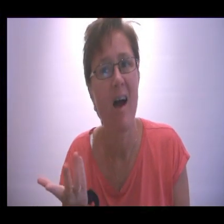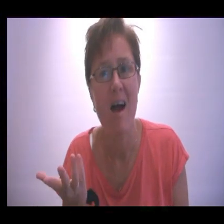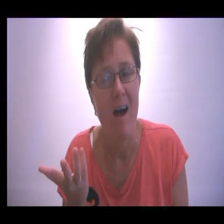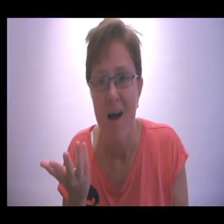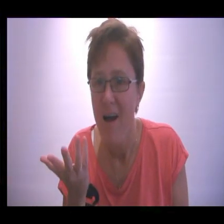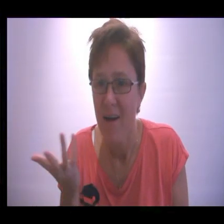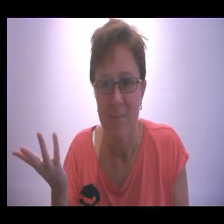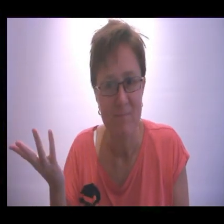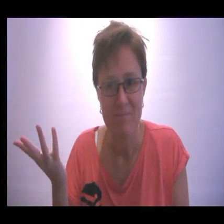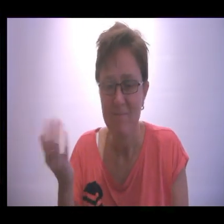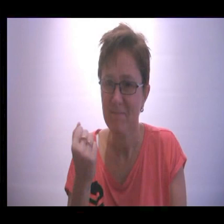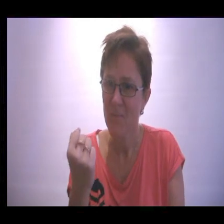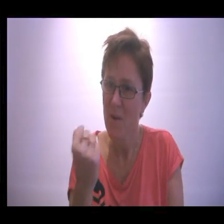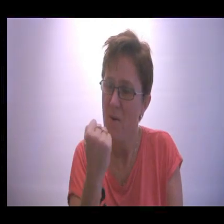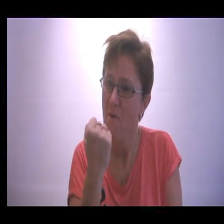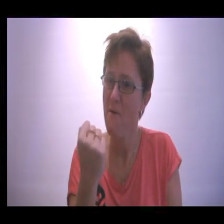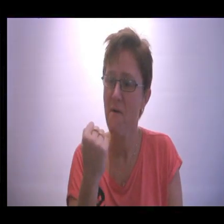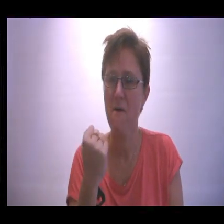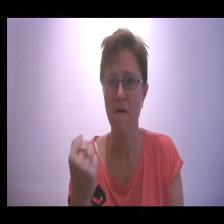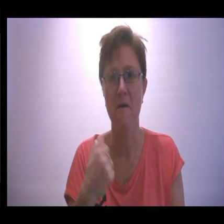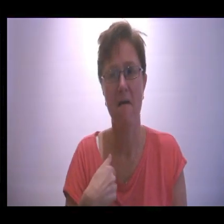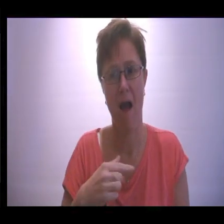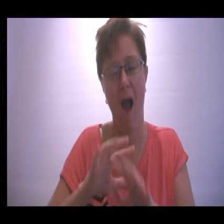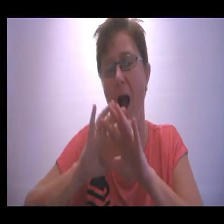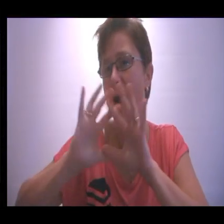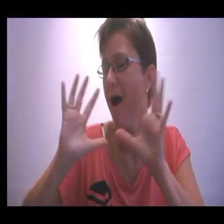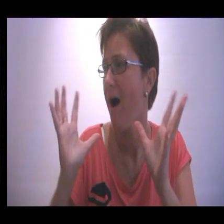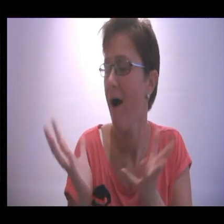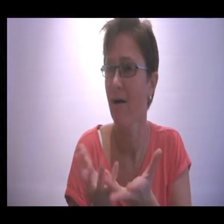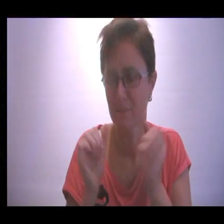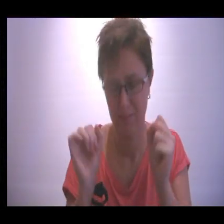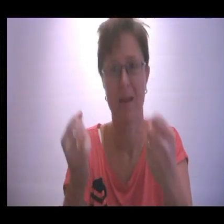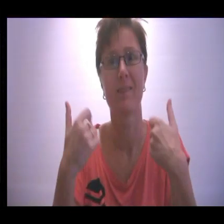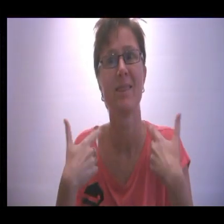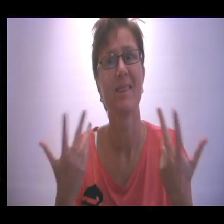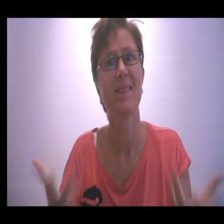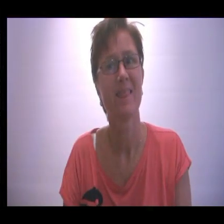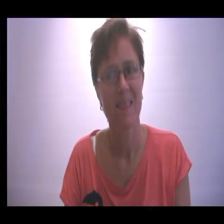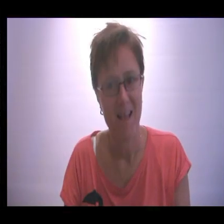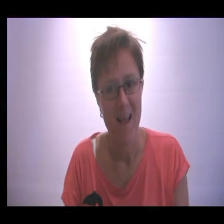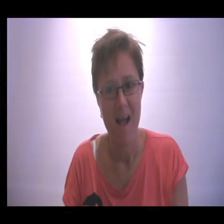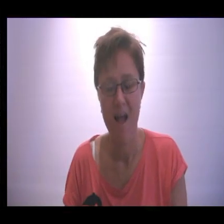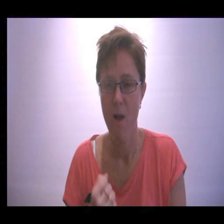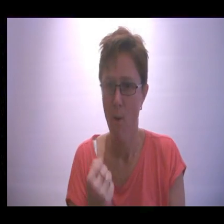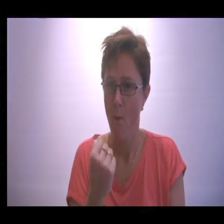niet gewend Onvoorstelbaar Want alles kan ik aan